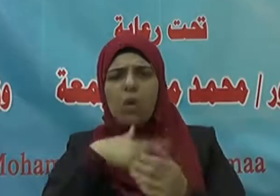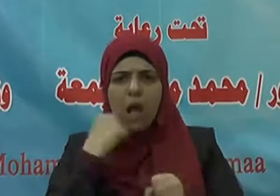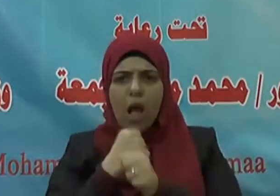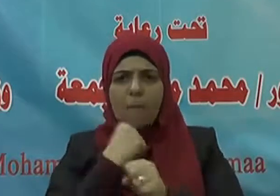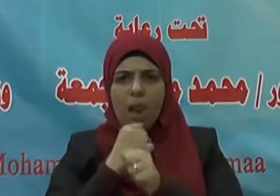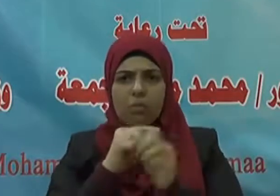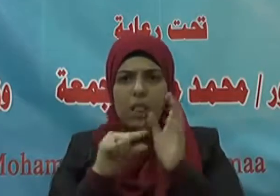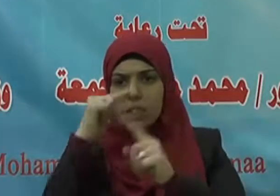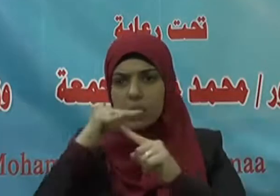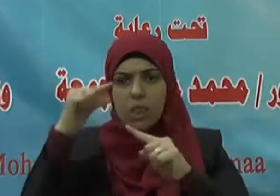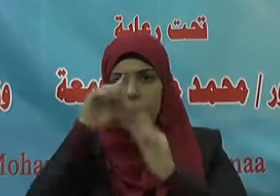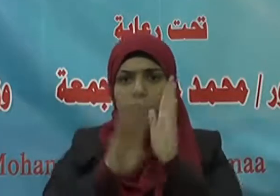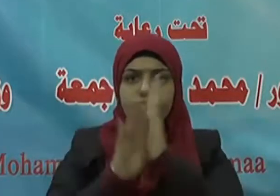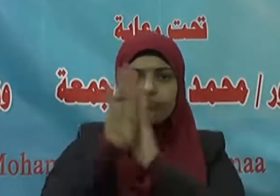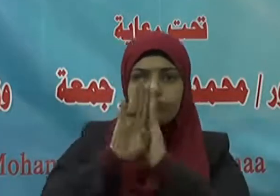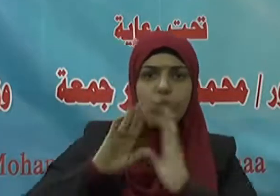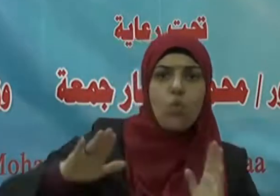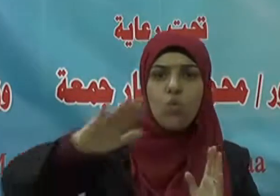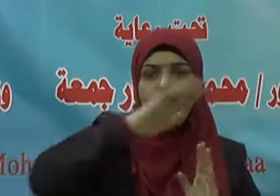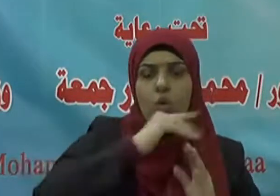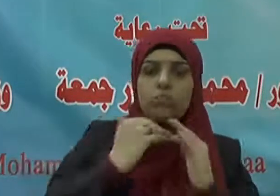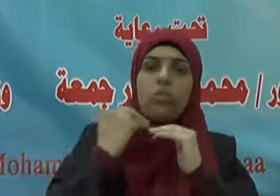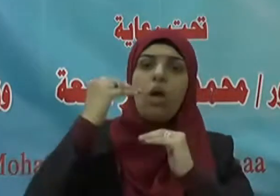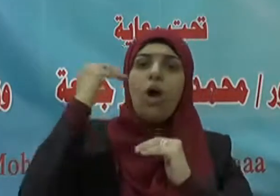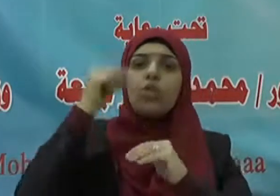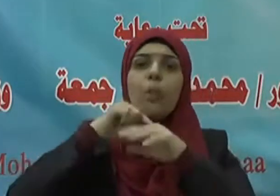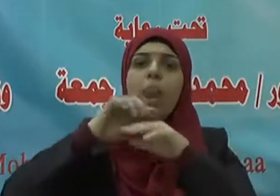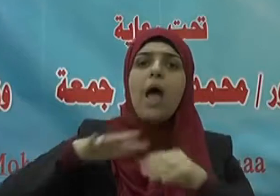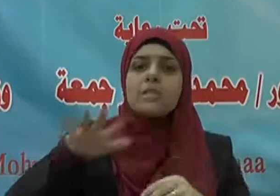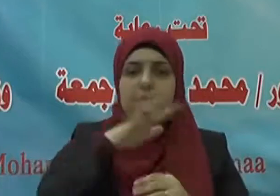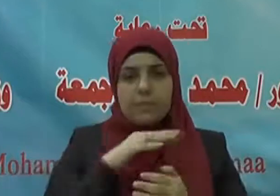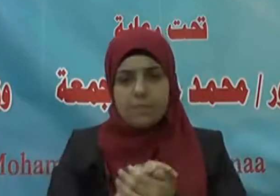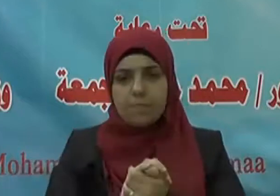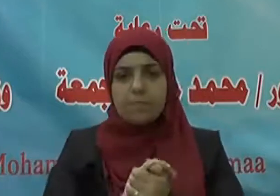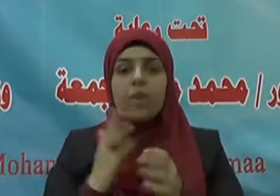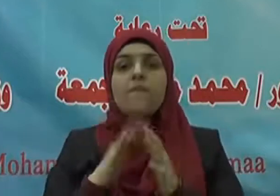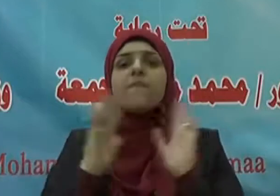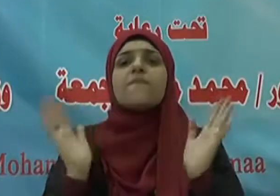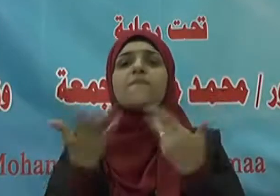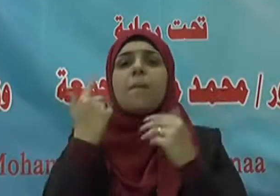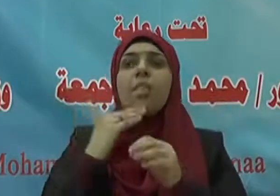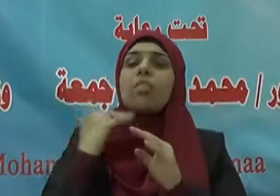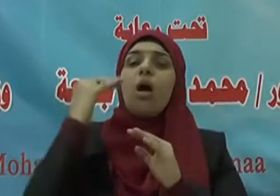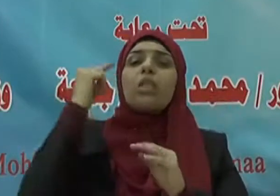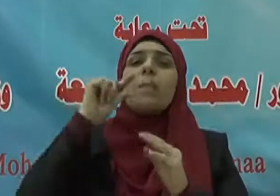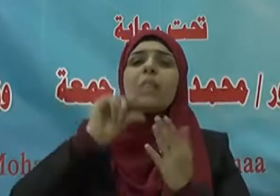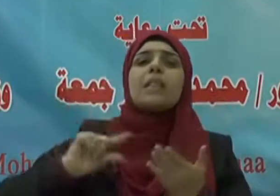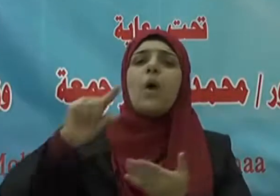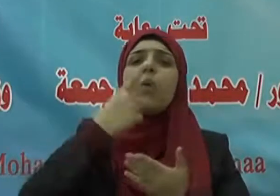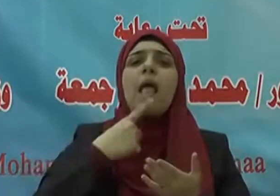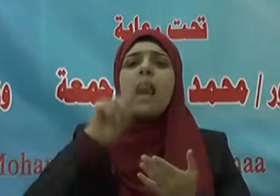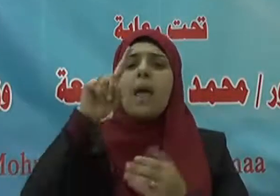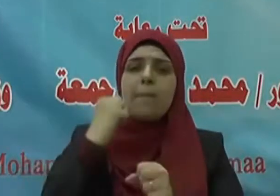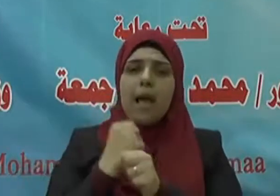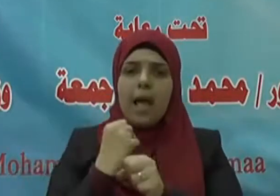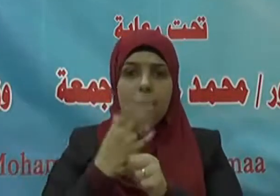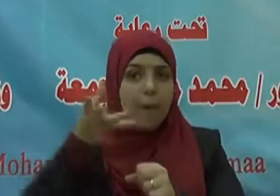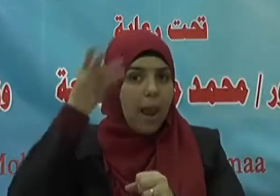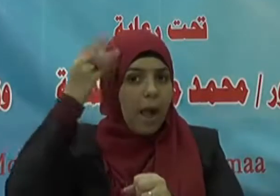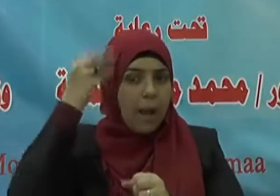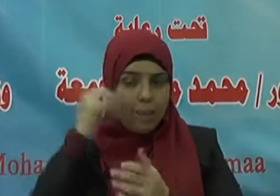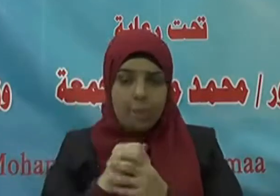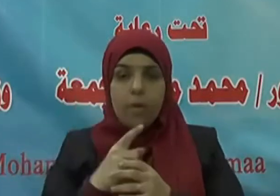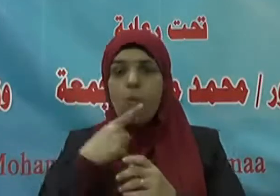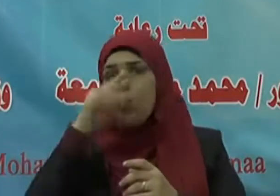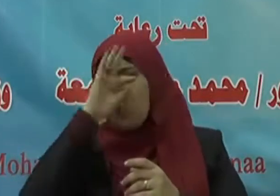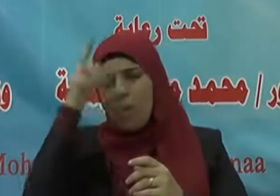تقوى به الدول وتتقدم به الأمم فما تقدمت دولة إلا بالعلم